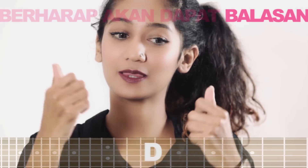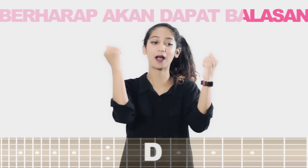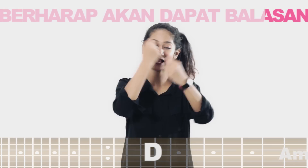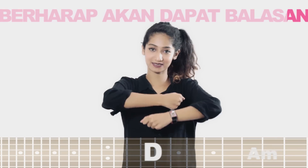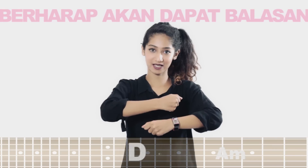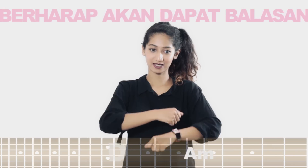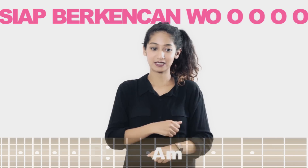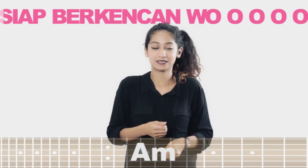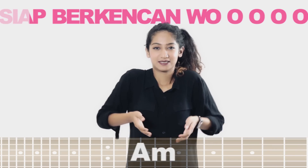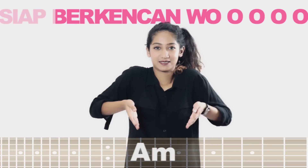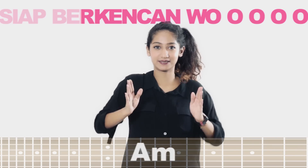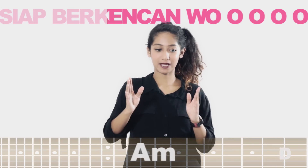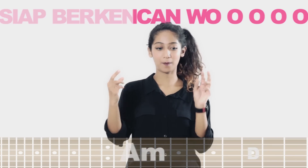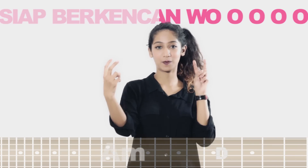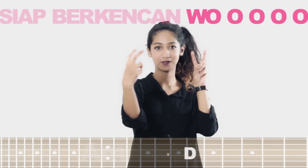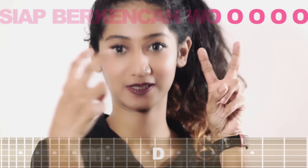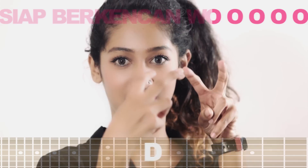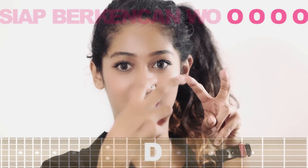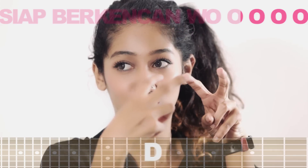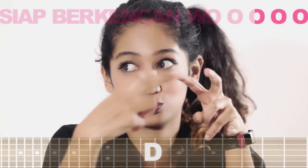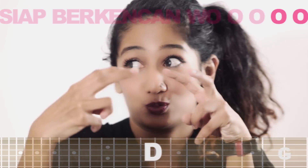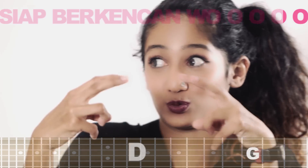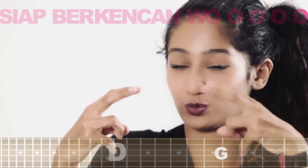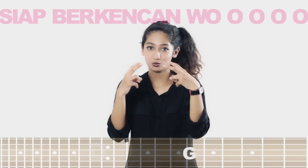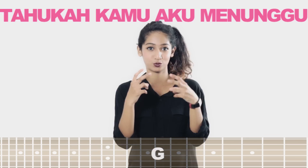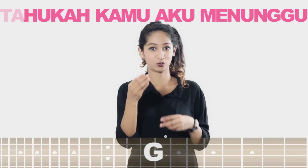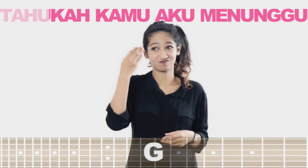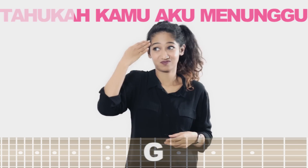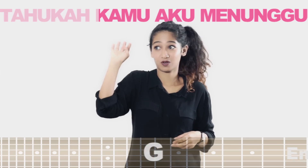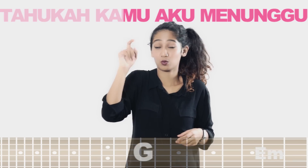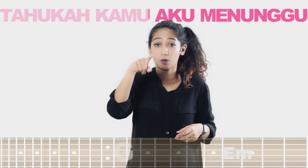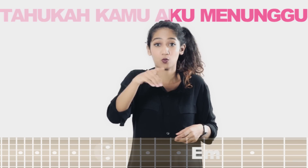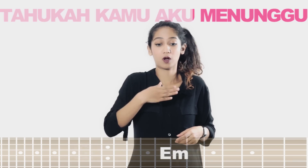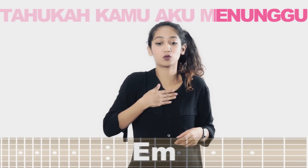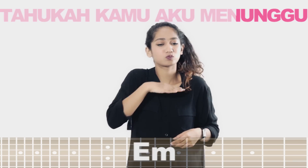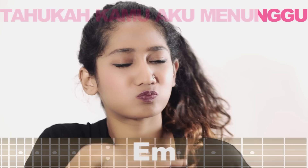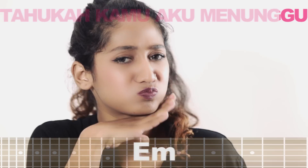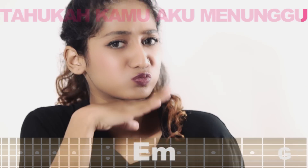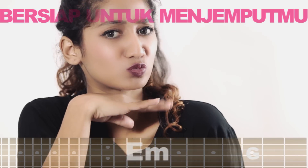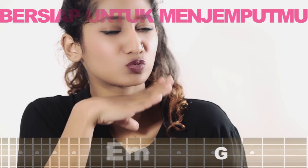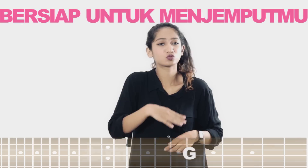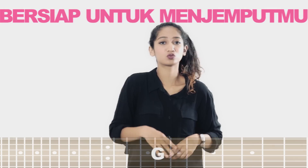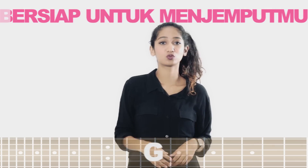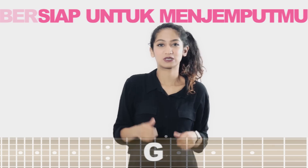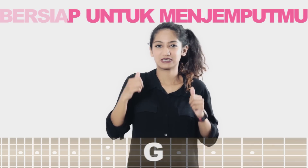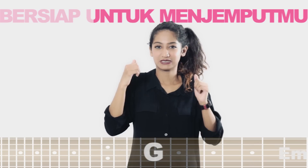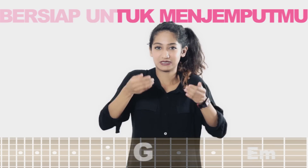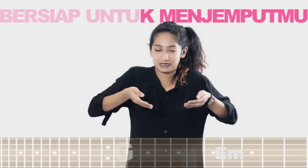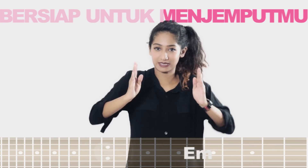balasan Siap berkecan Oh Taukah kamu? Aku menunggu Bersiap untuk